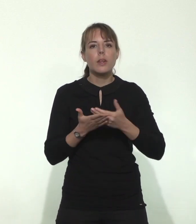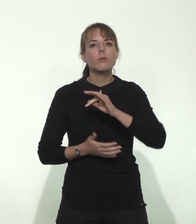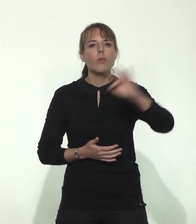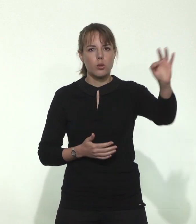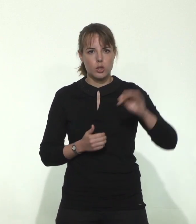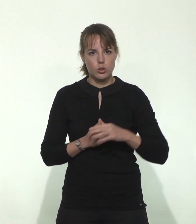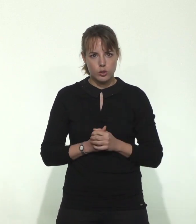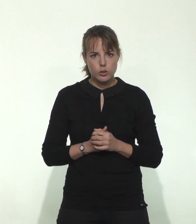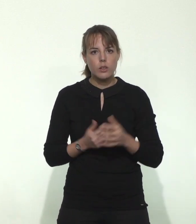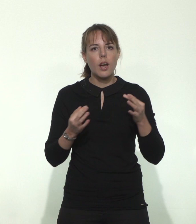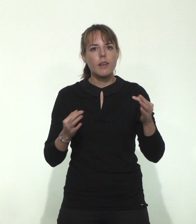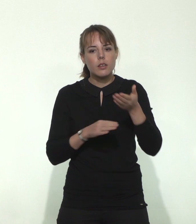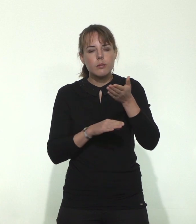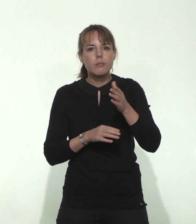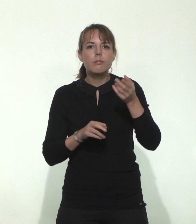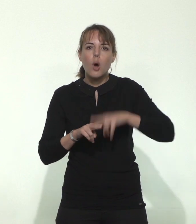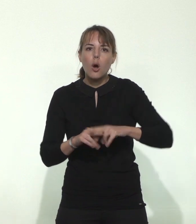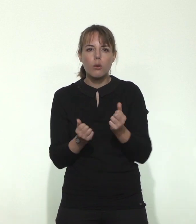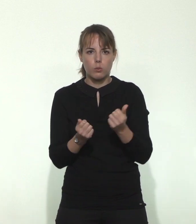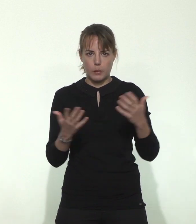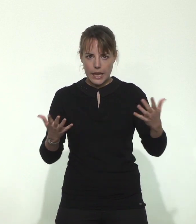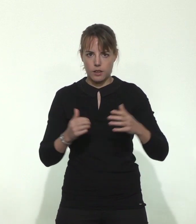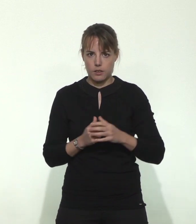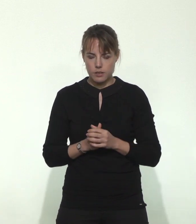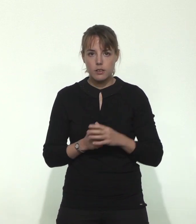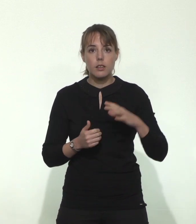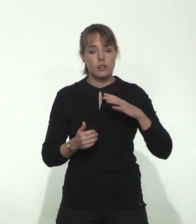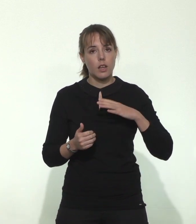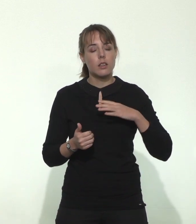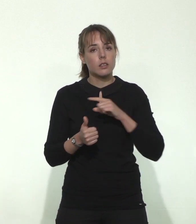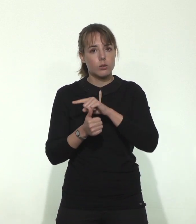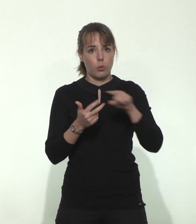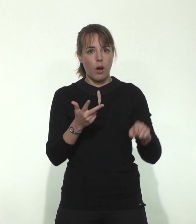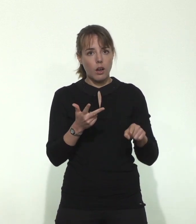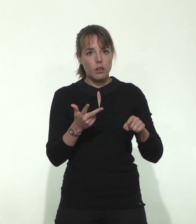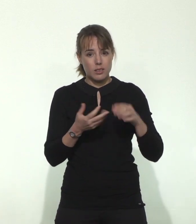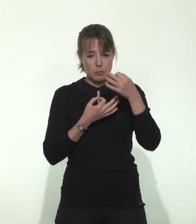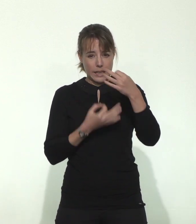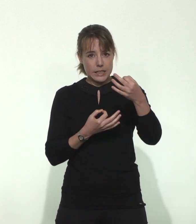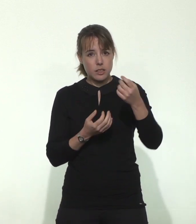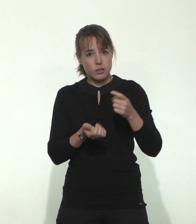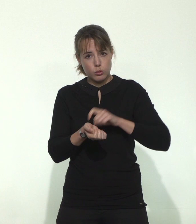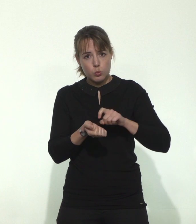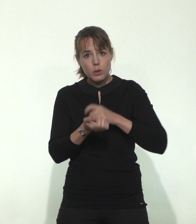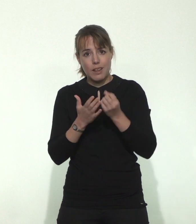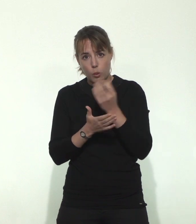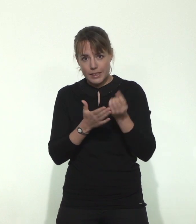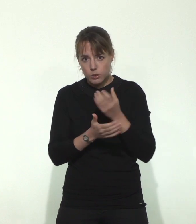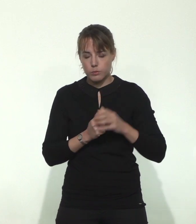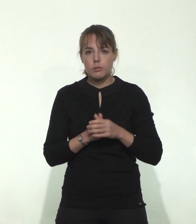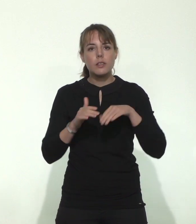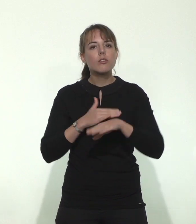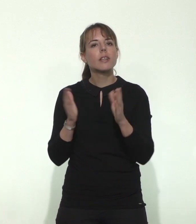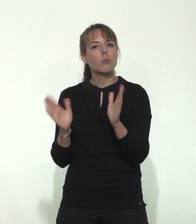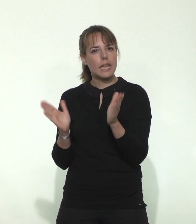sur la mortalité, nous avons trois circuits bien précis en France depuis toujours, les décès en milieu